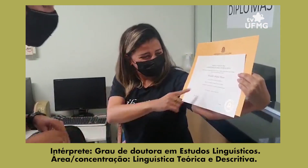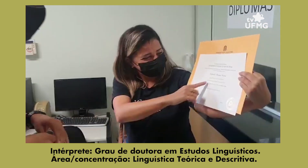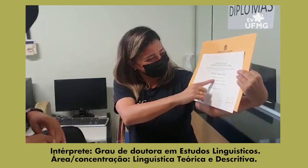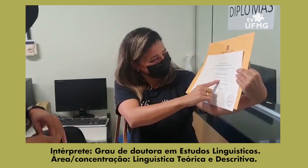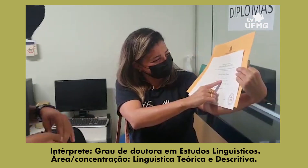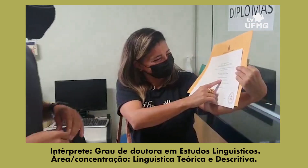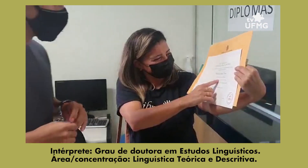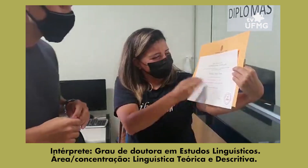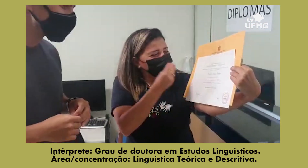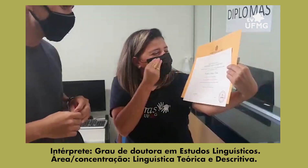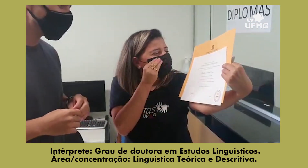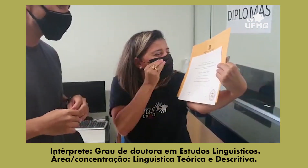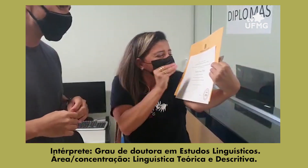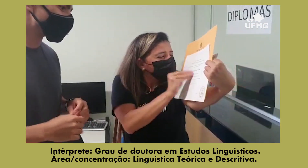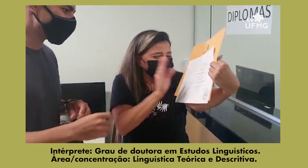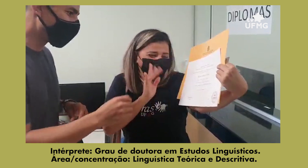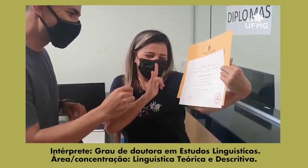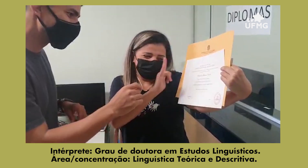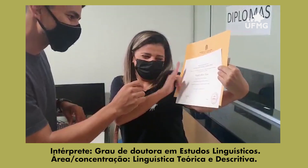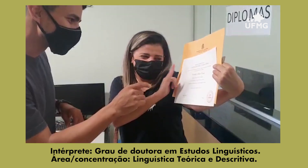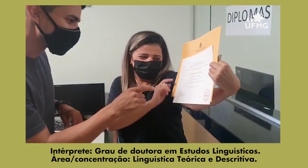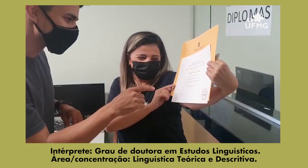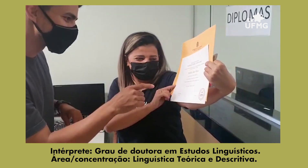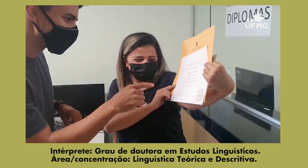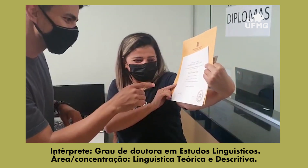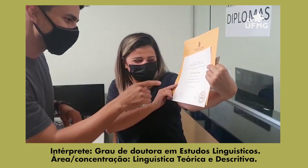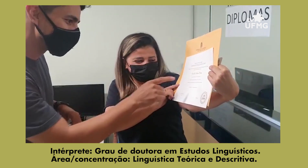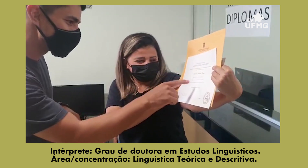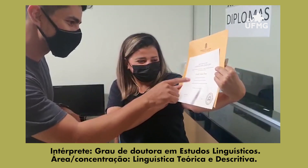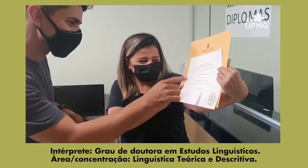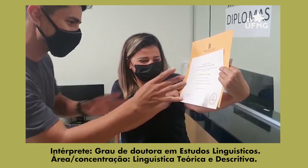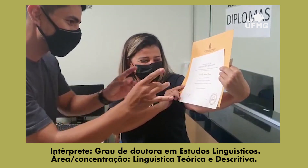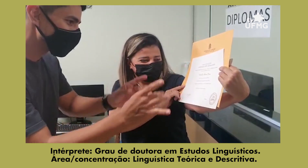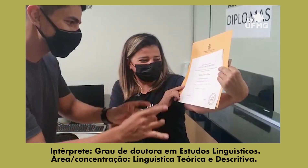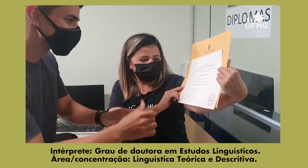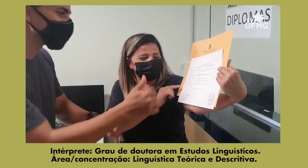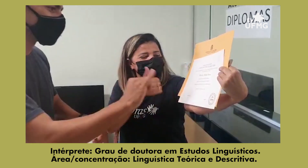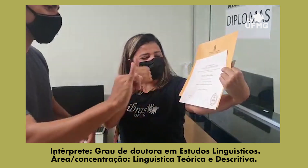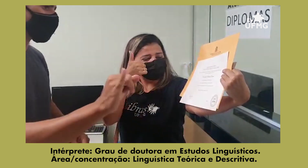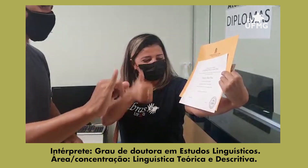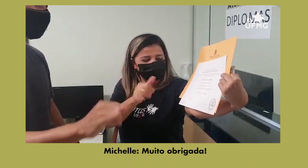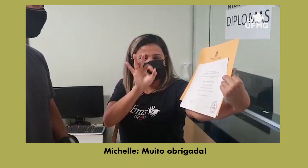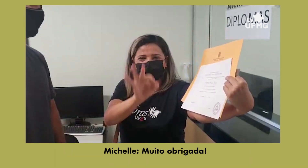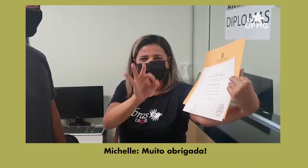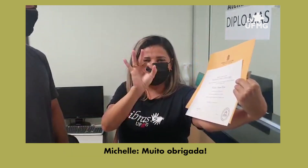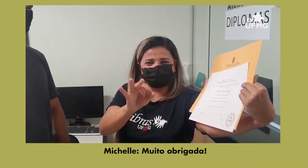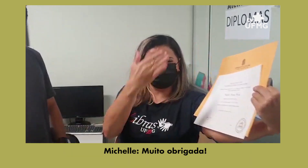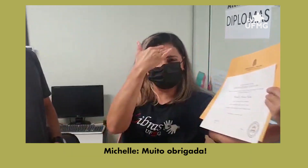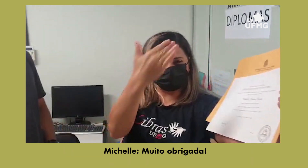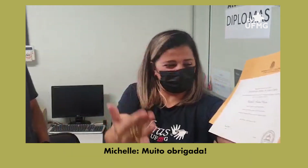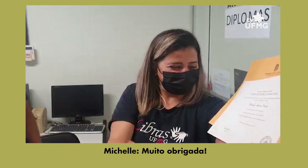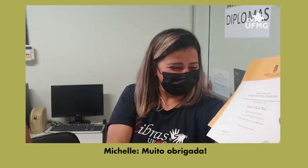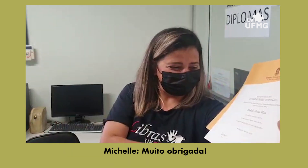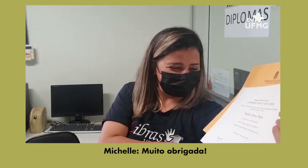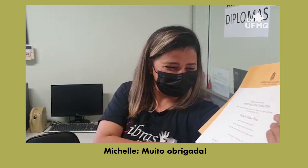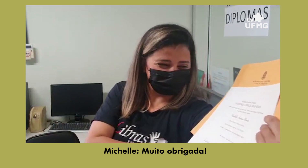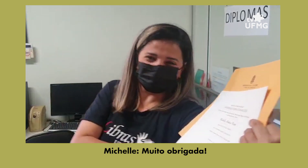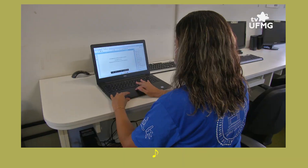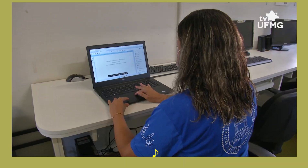doutora em estudos linguísticos. Área de concentração linguística teórica e discutiva. Muito obrigada.